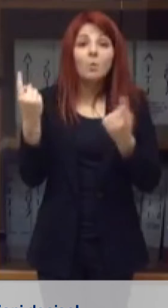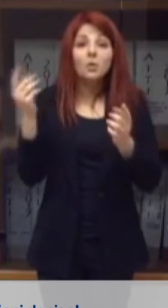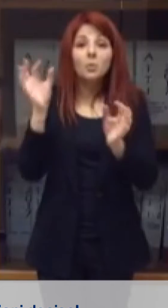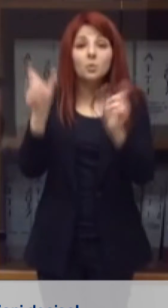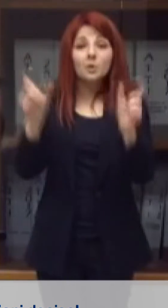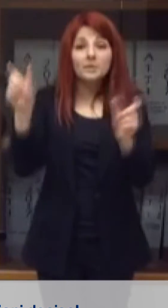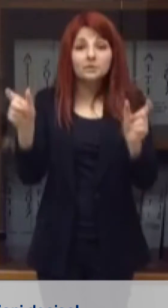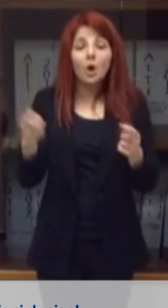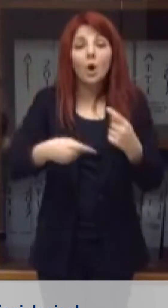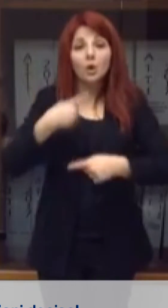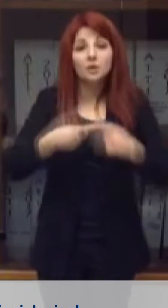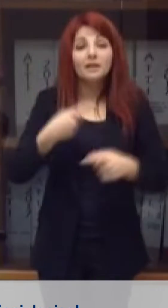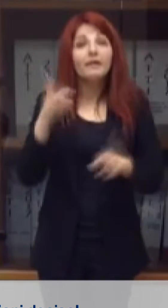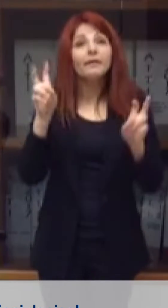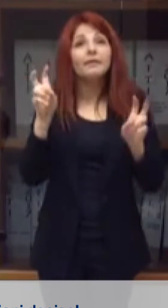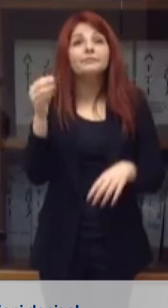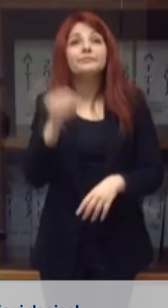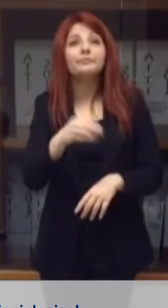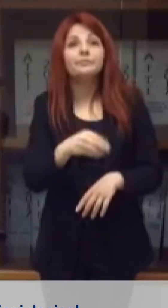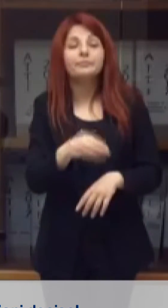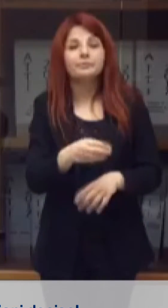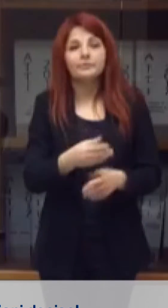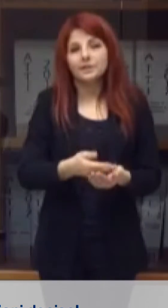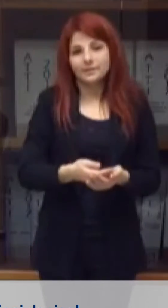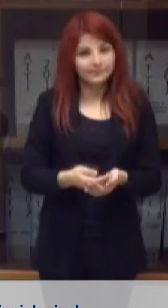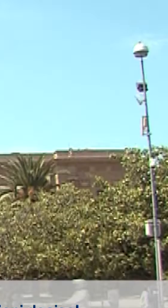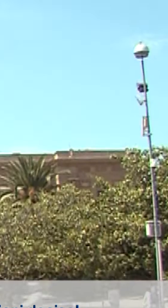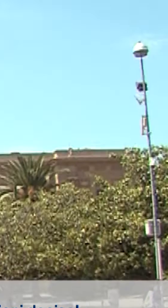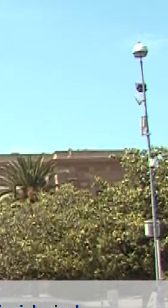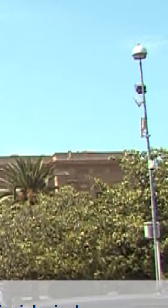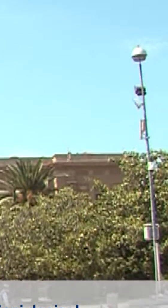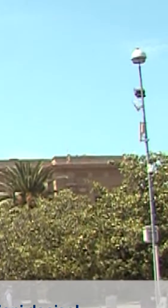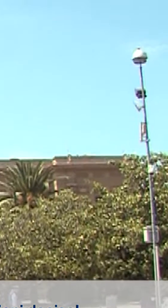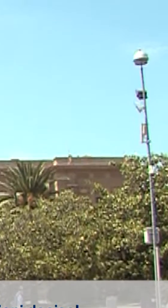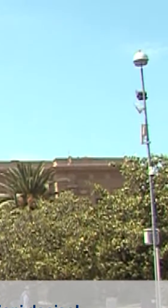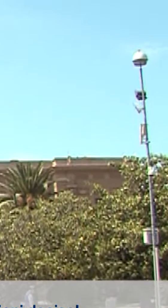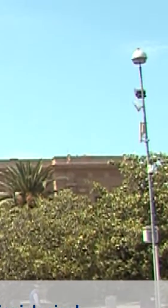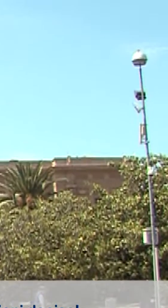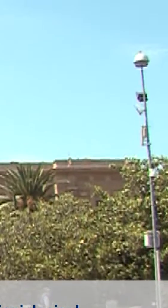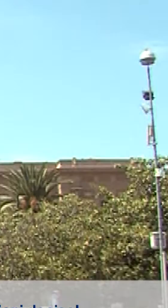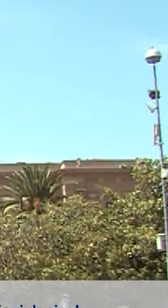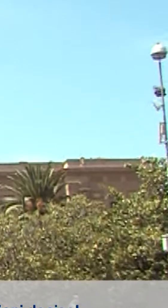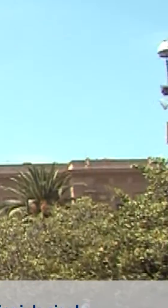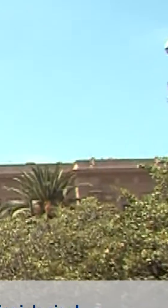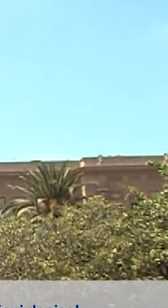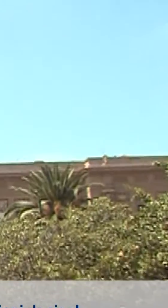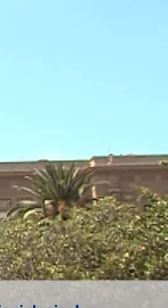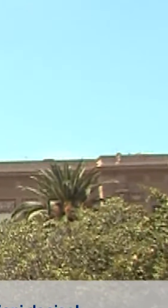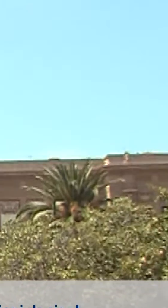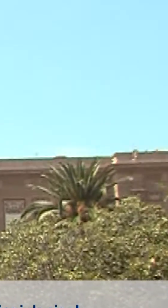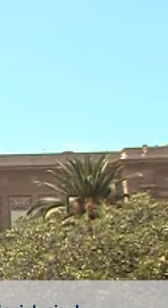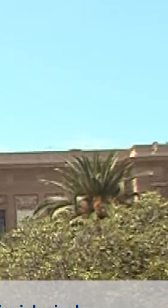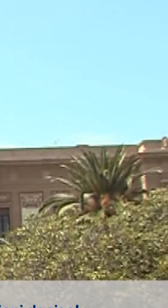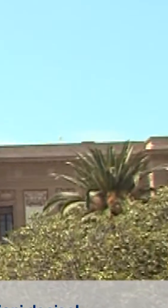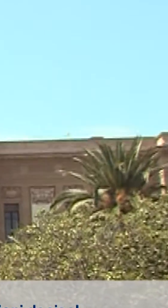tranne quelle dei generi di prima necessità. Stiamo preparando l'ordinanza che vede a tutti di uscire dalle proprie abitazioni, dichiara il sindaco metropolitano.